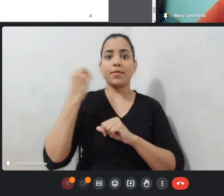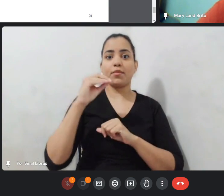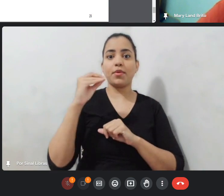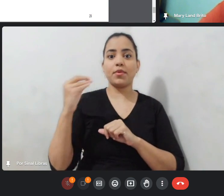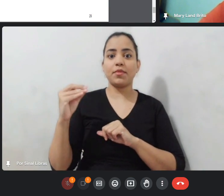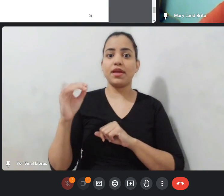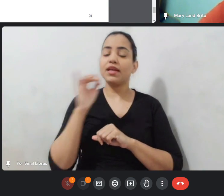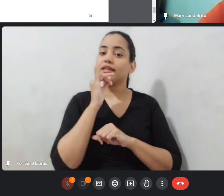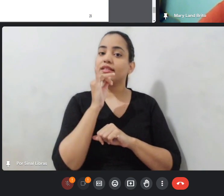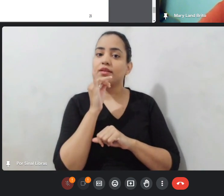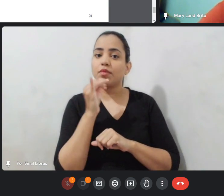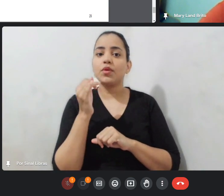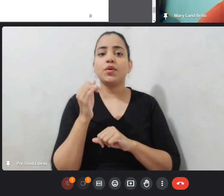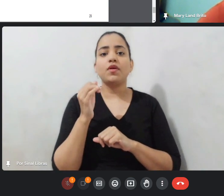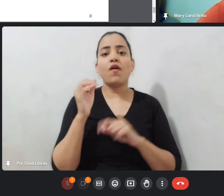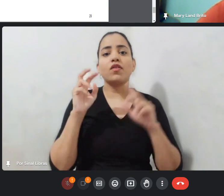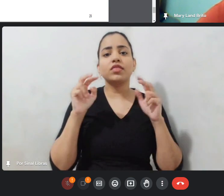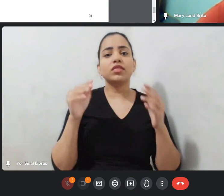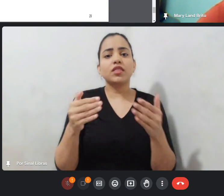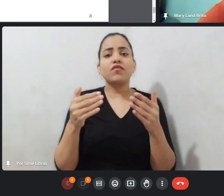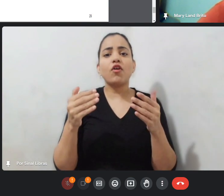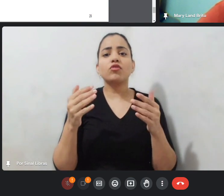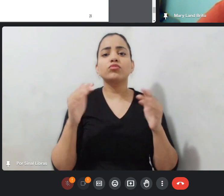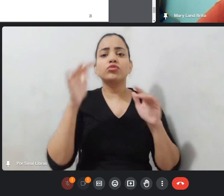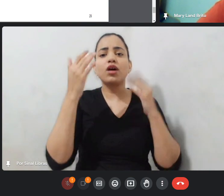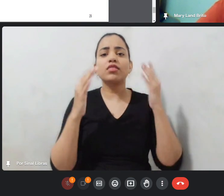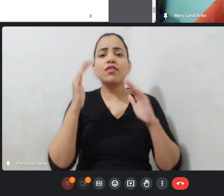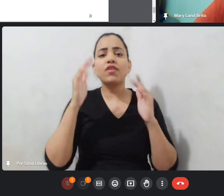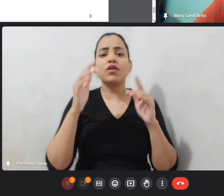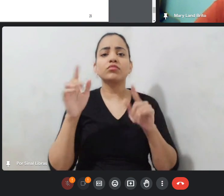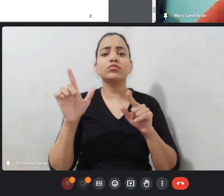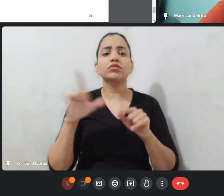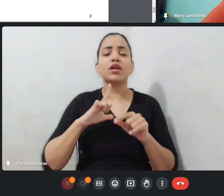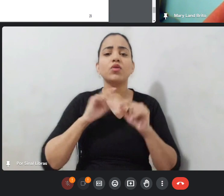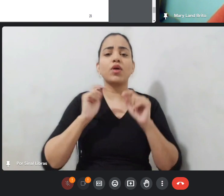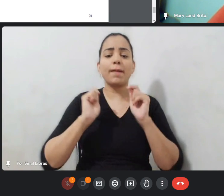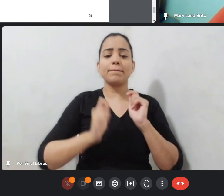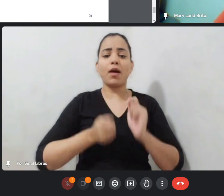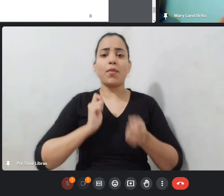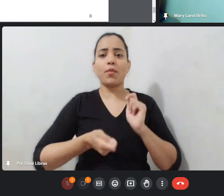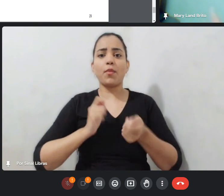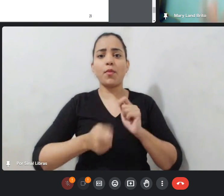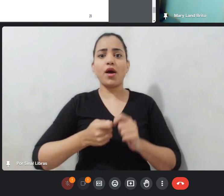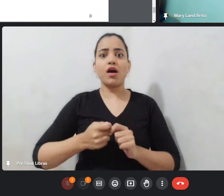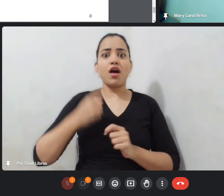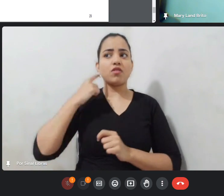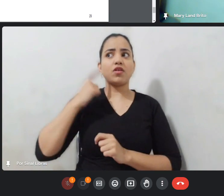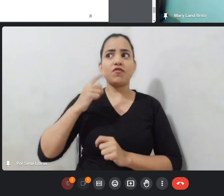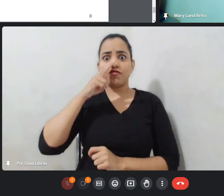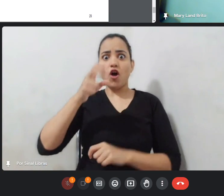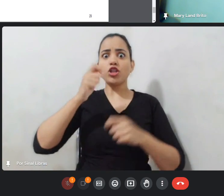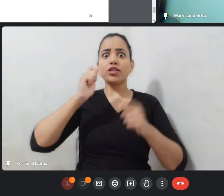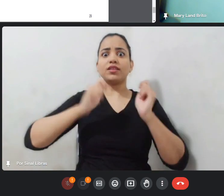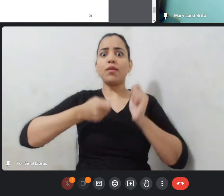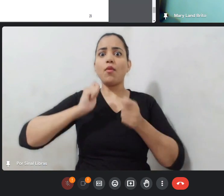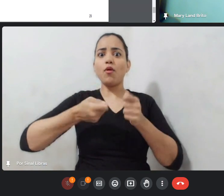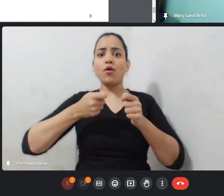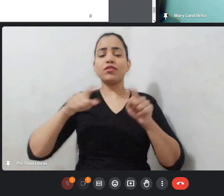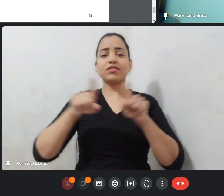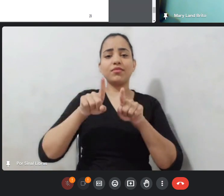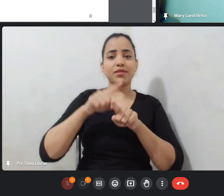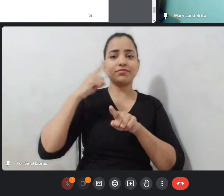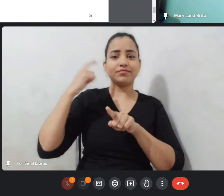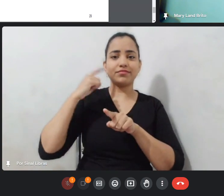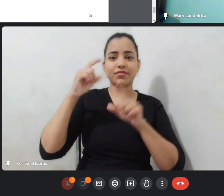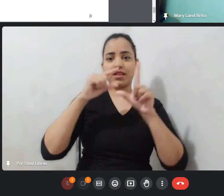tambores, toque intenso de tambores, embora se silenciam. E toda essa parte musical vai estar ali descrita também para que o